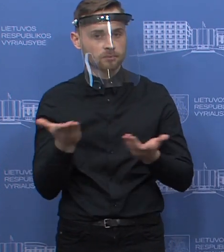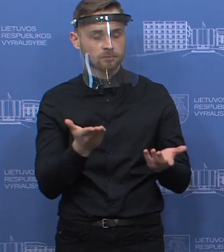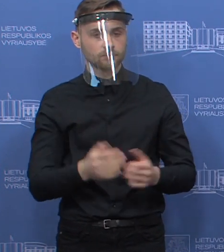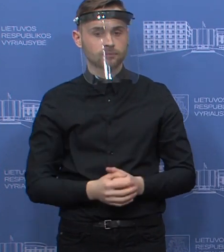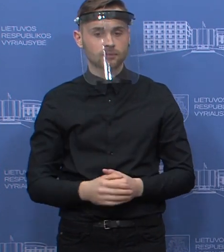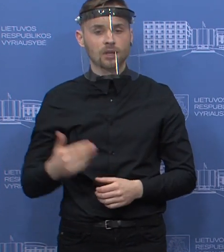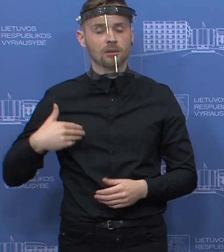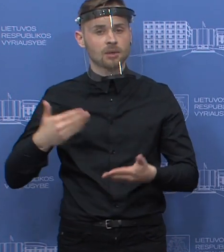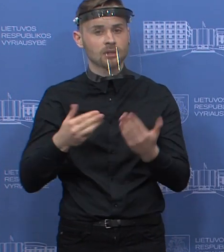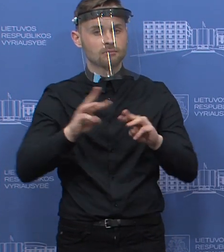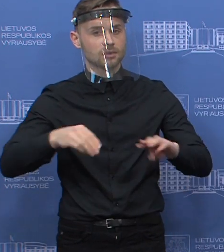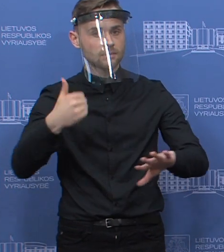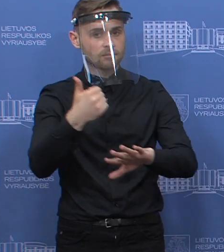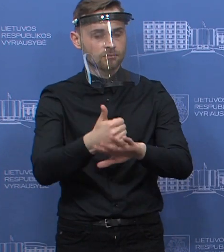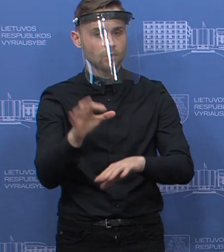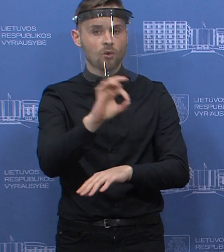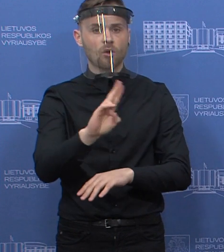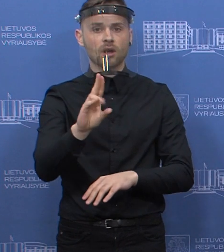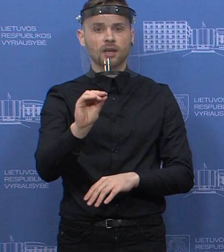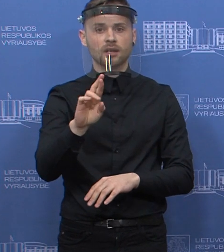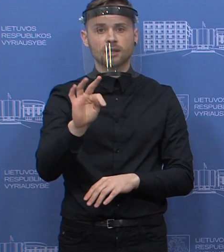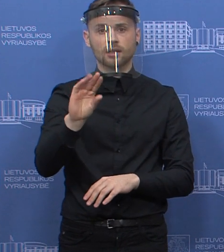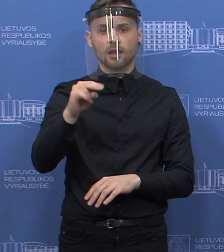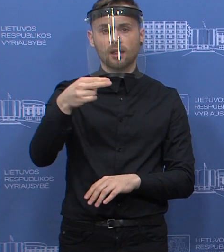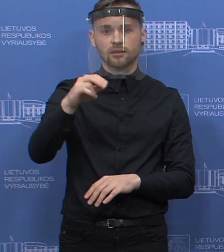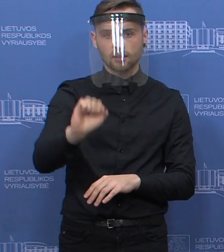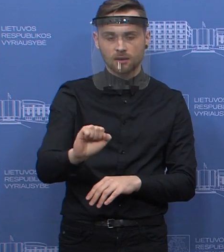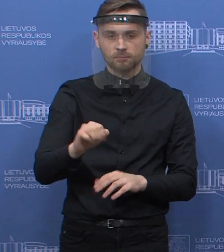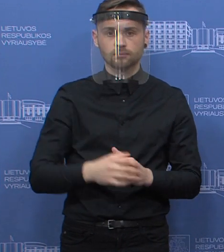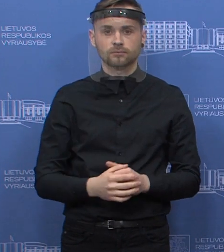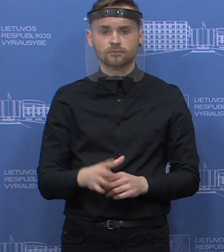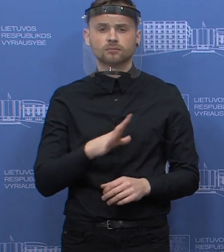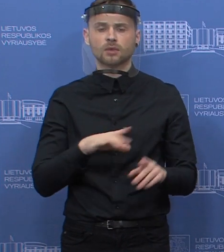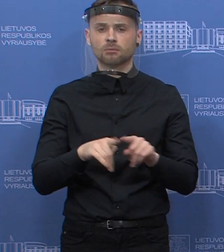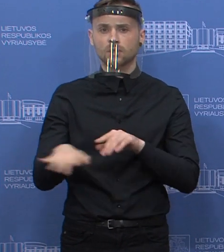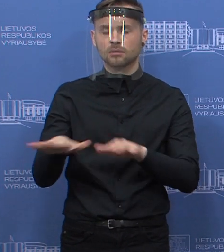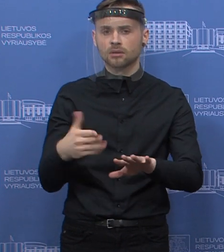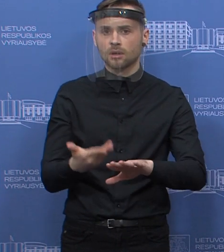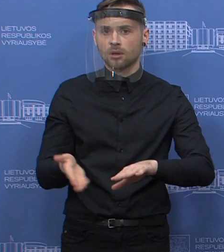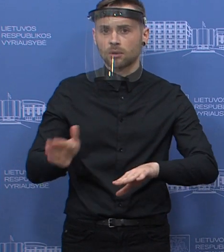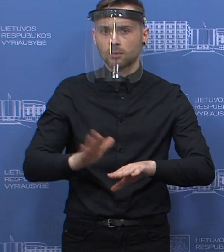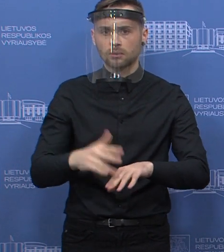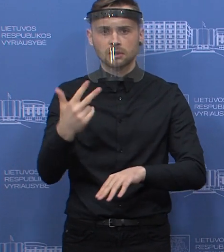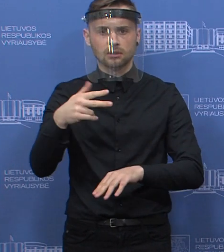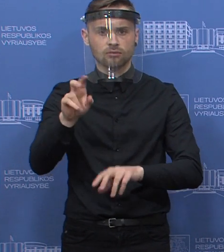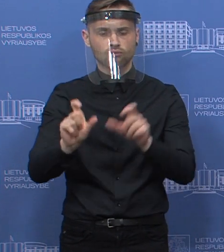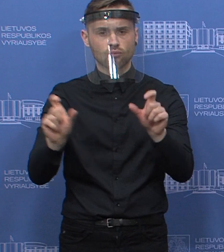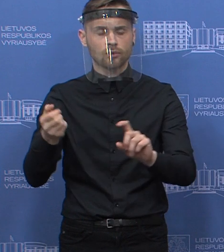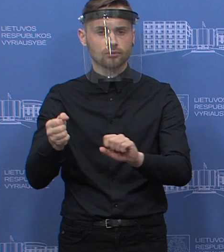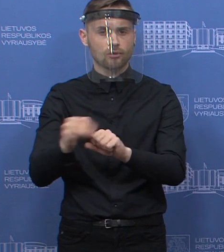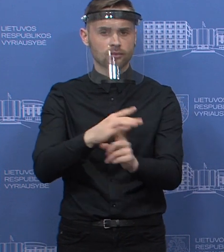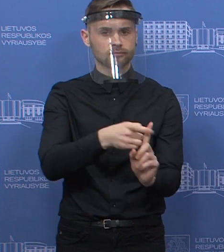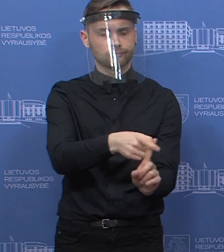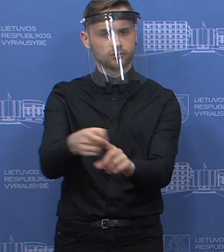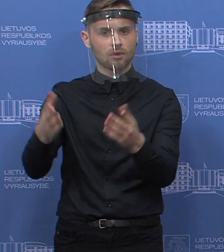Sveiki, premjera. Dėl kartanos varbus klausimas, kur ten yra kepligana situacija, beveik 30 sukrėtus slaugos